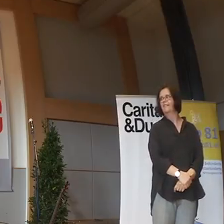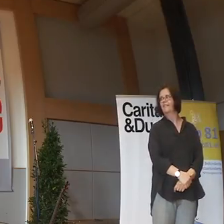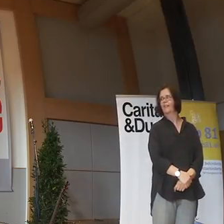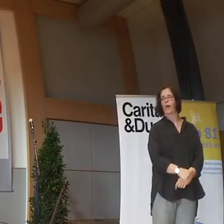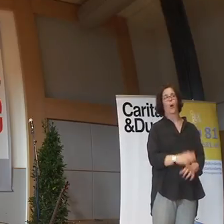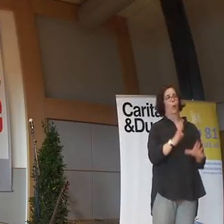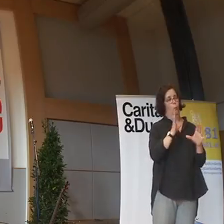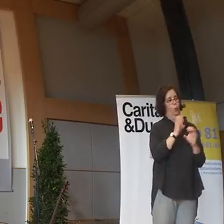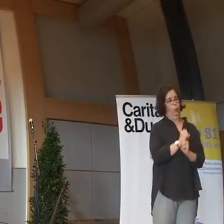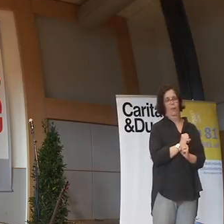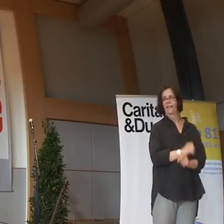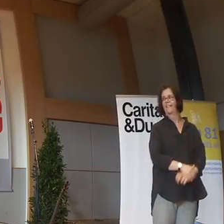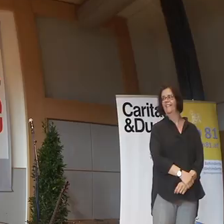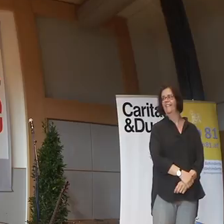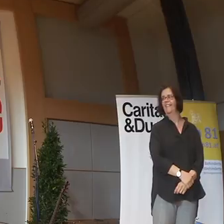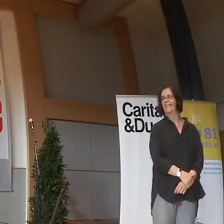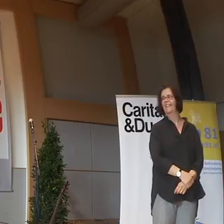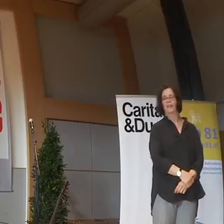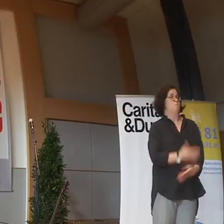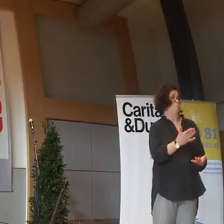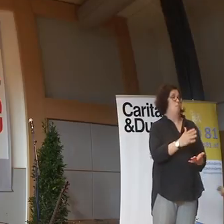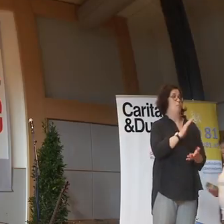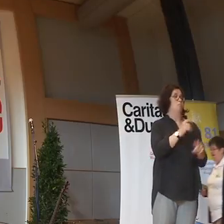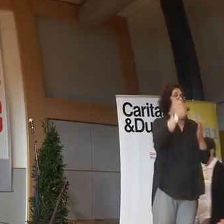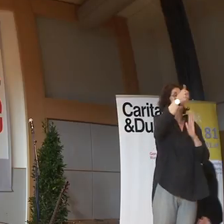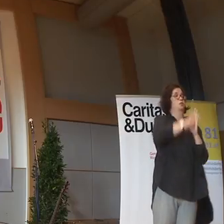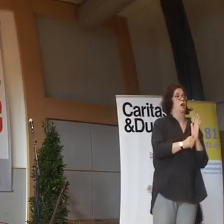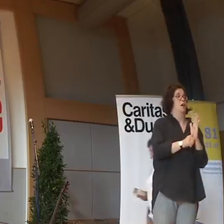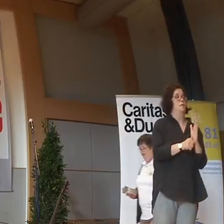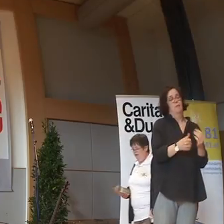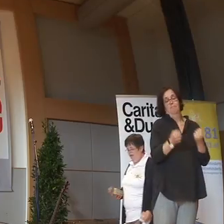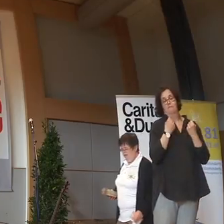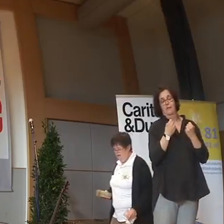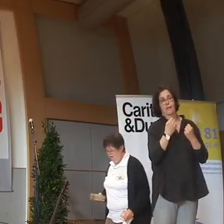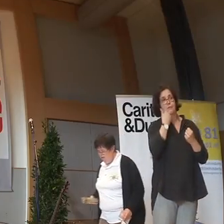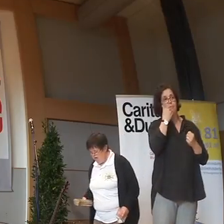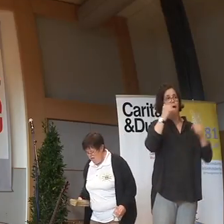Pst. Er ist wieder sein Glanz durchdringend zum Mandel.